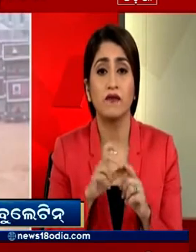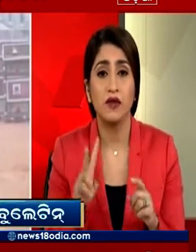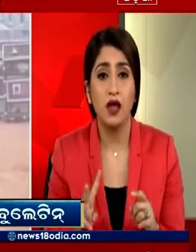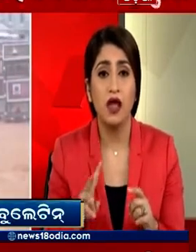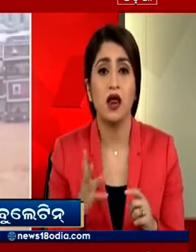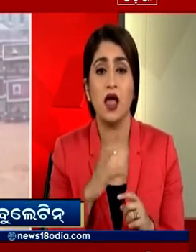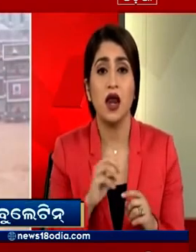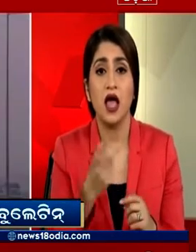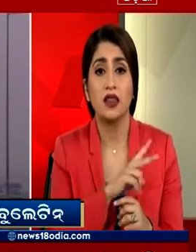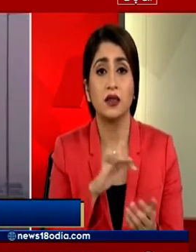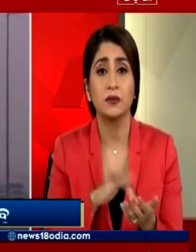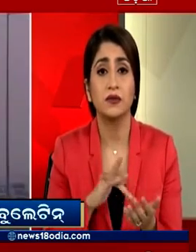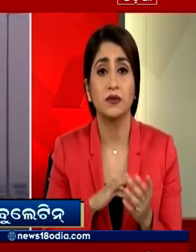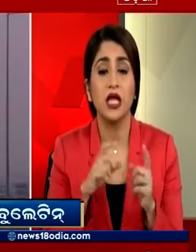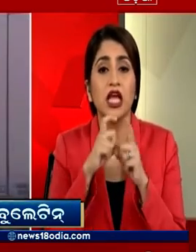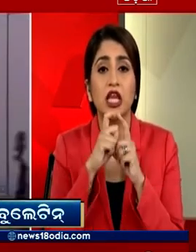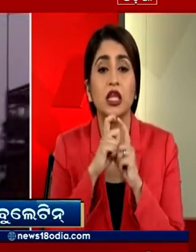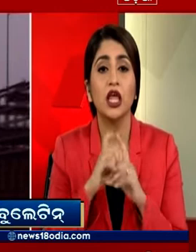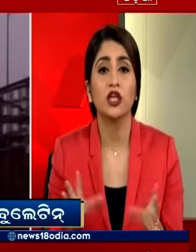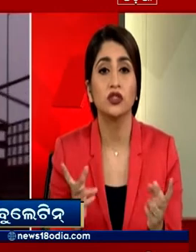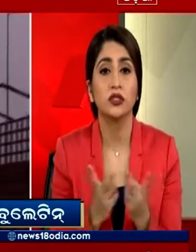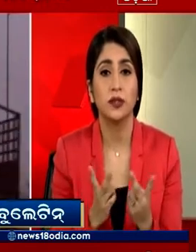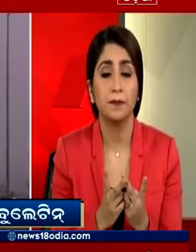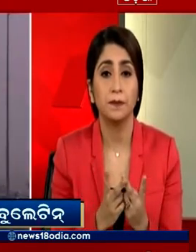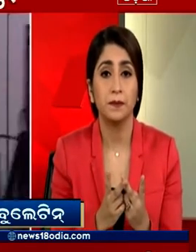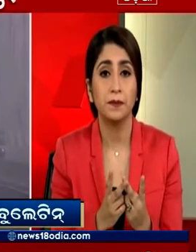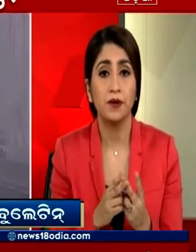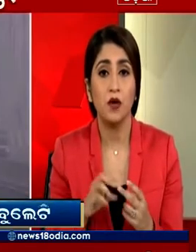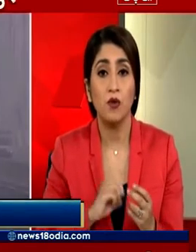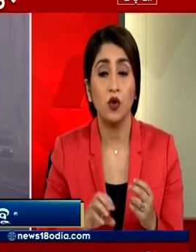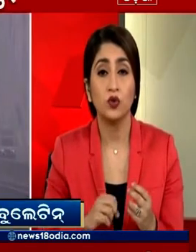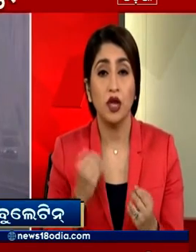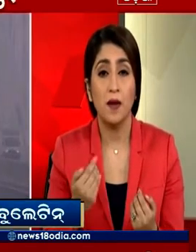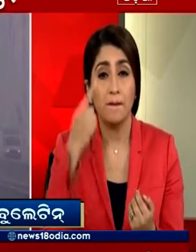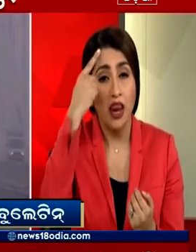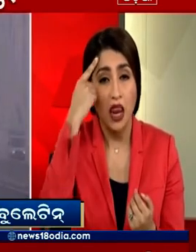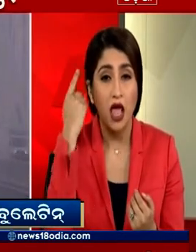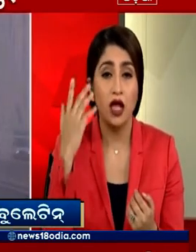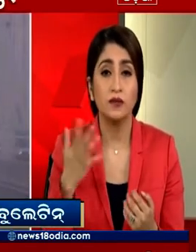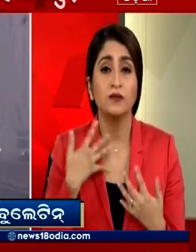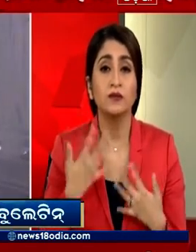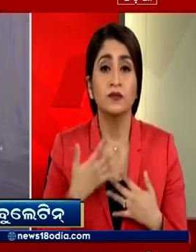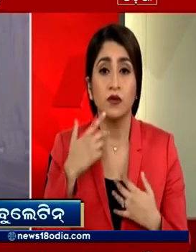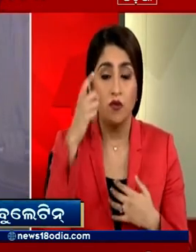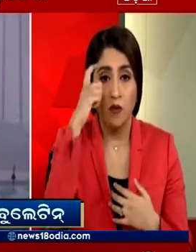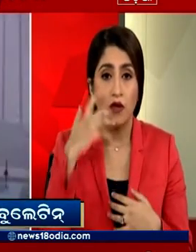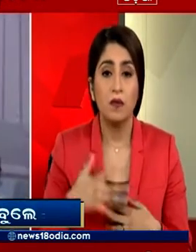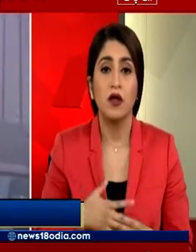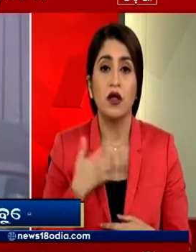समेथ, कई इलाकों में प्रदूशन खतरनाक इस्तर पर है प्रदूशन बढ़ने की वज़़से लोगों को सांस लेने में परिशानी हो रही